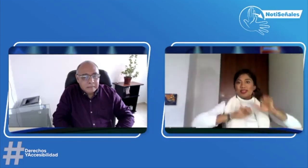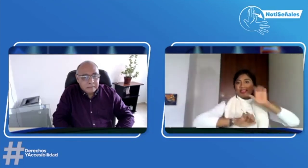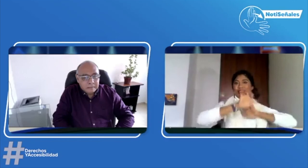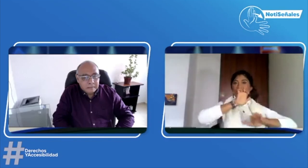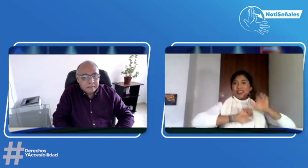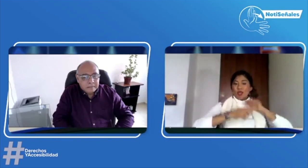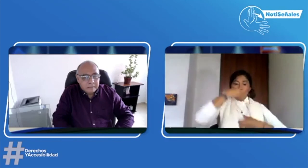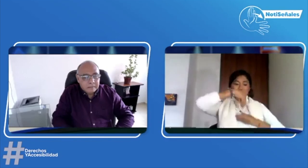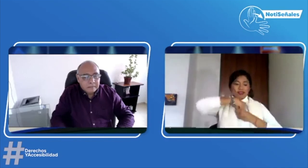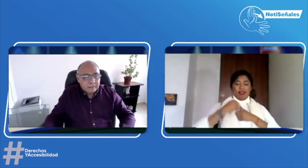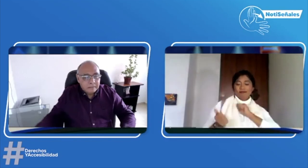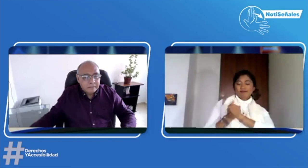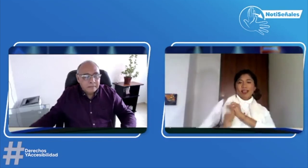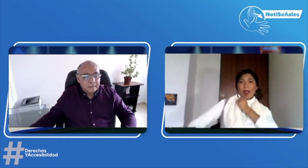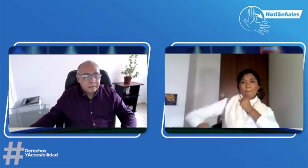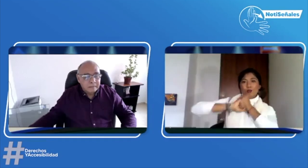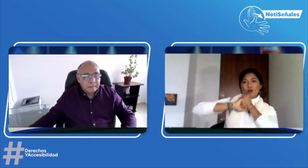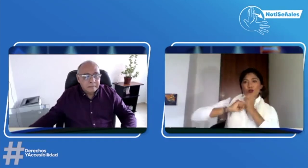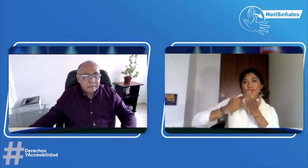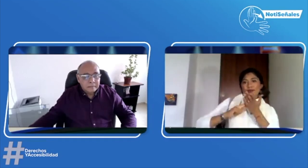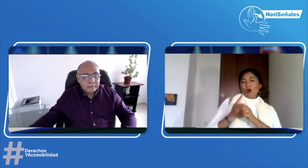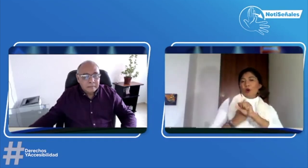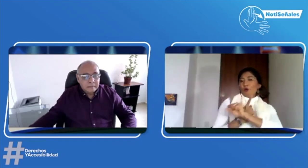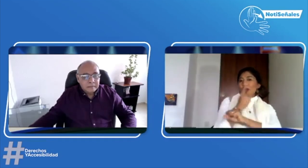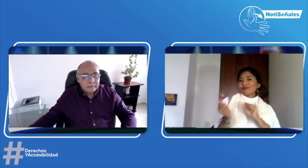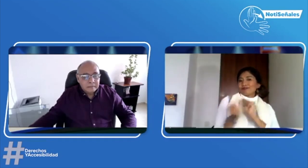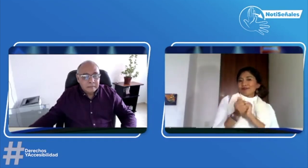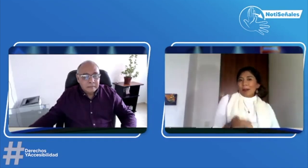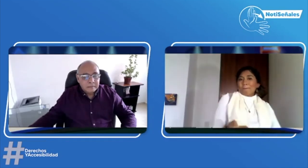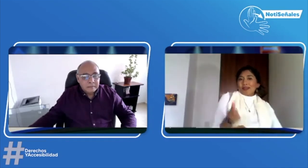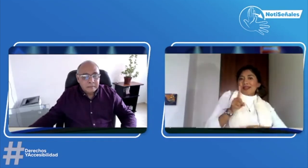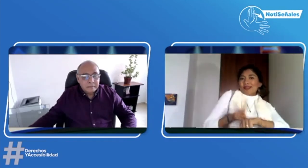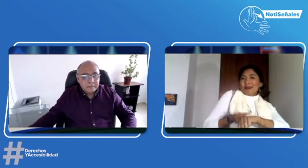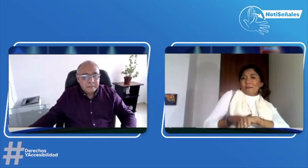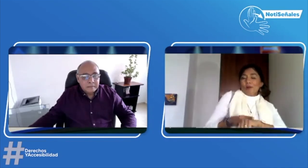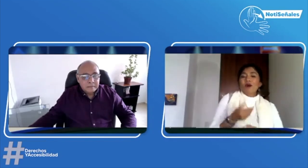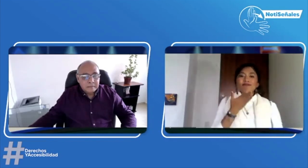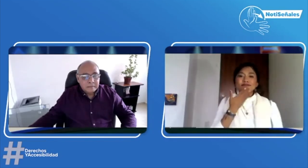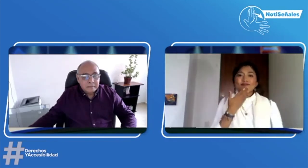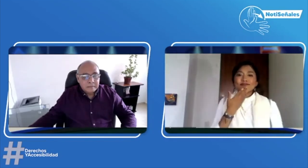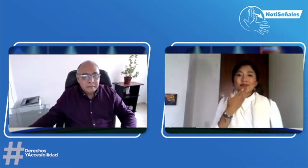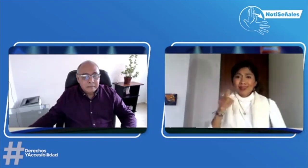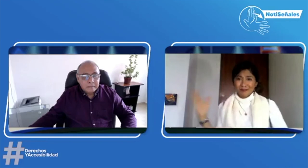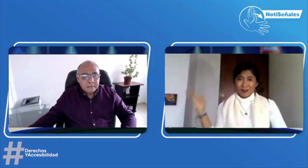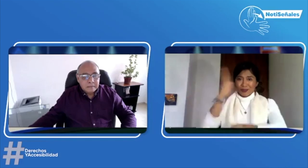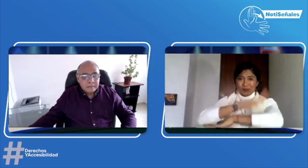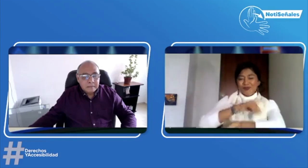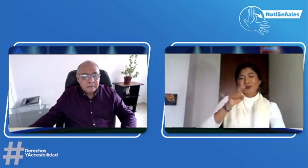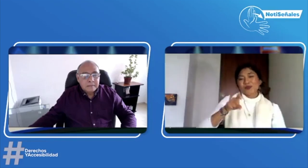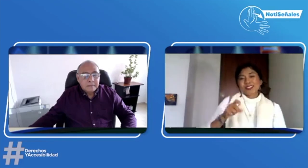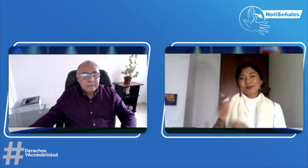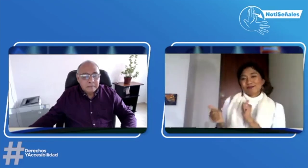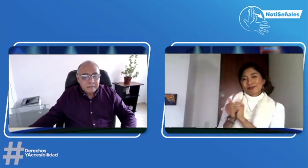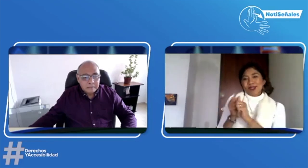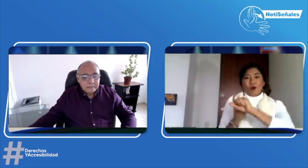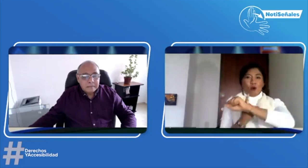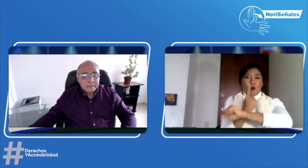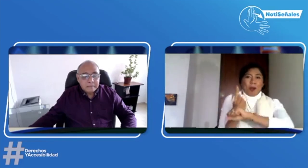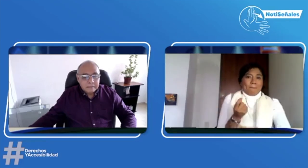que algo falta, yo pudiera defenderme, porque voy a tener esa mediación del intérprete, y en ese momento sería vital. No